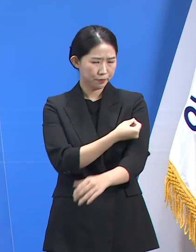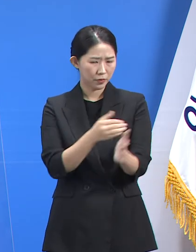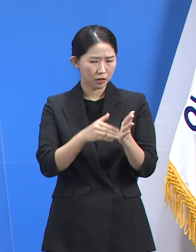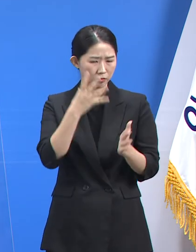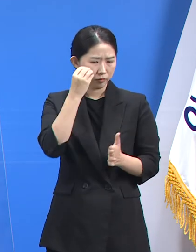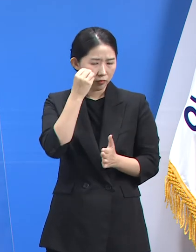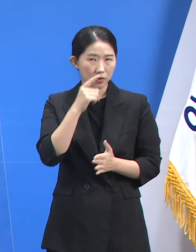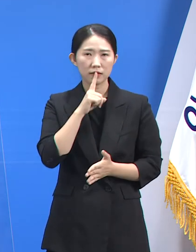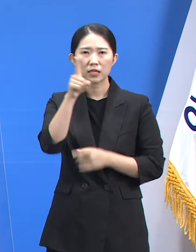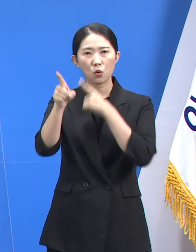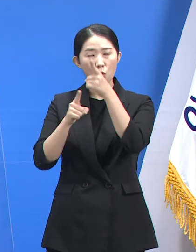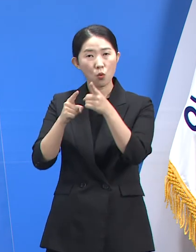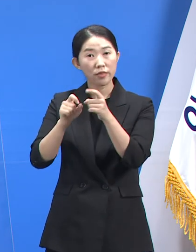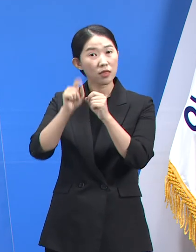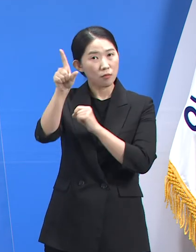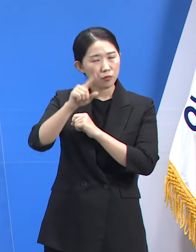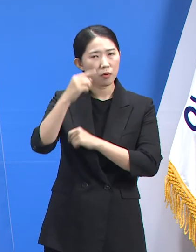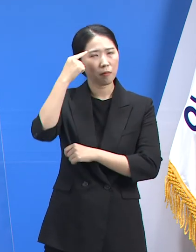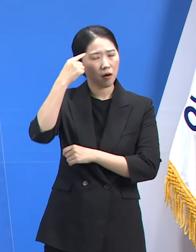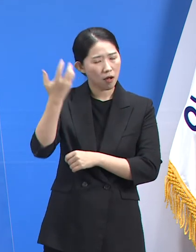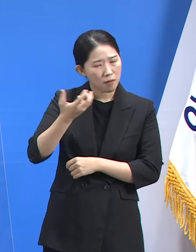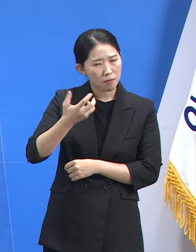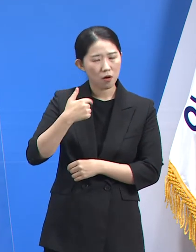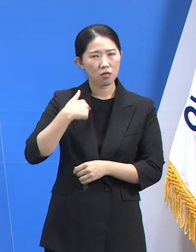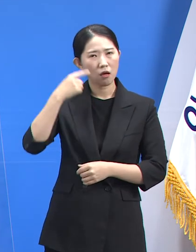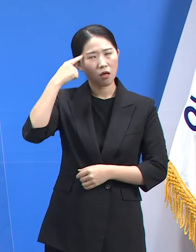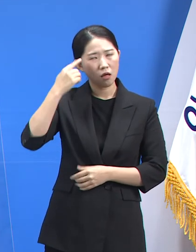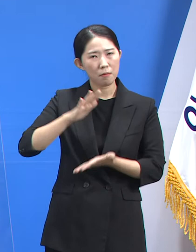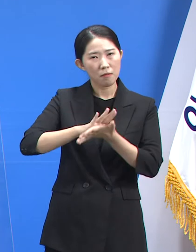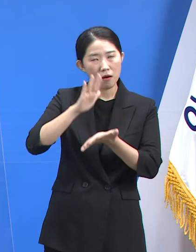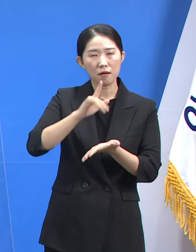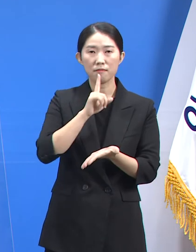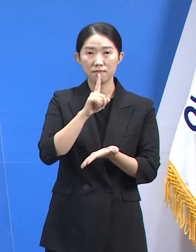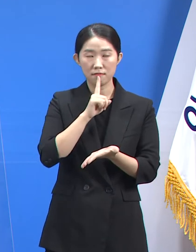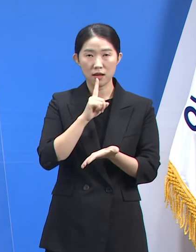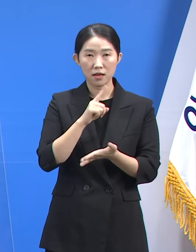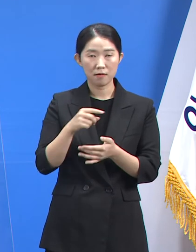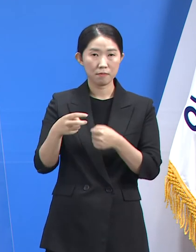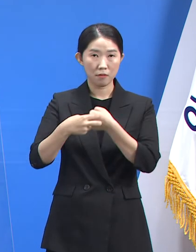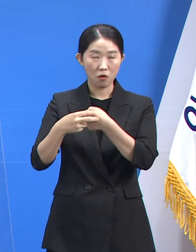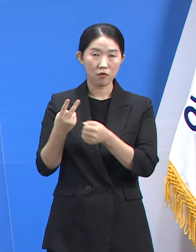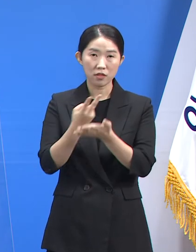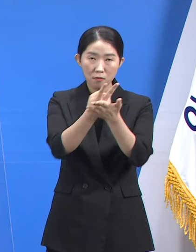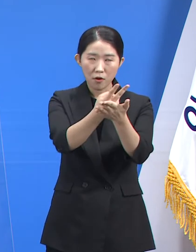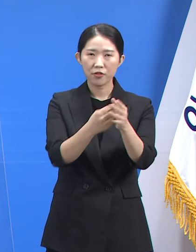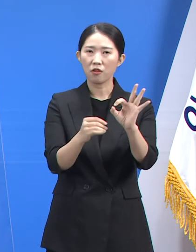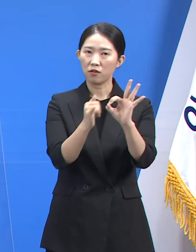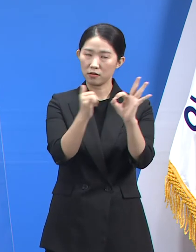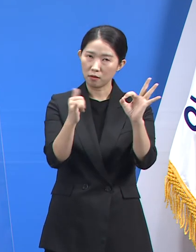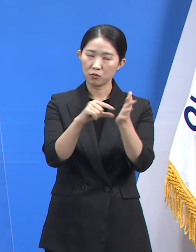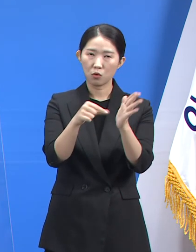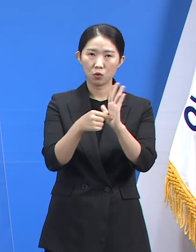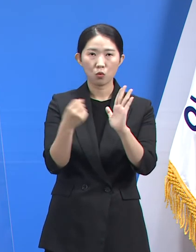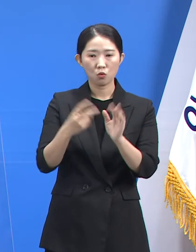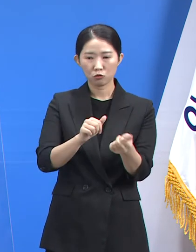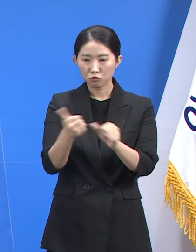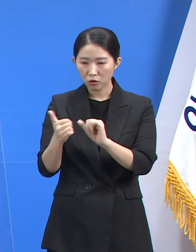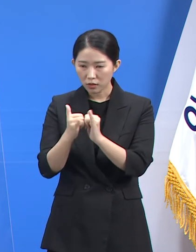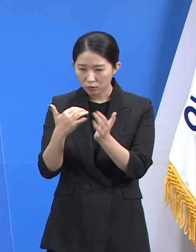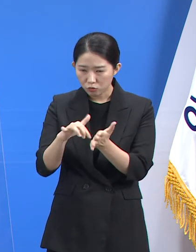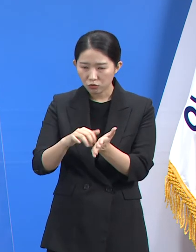두통, 발열 등 경증 사례이며 중앙자실 입원 등 중증 사례는 10건, 사망 사례는 5건 보고되었습니다.